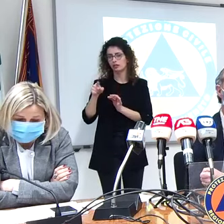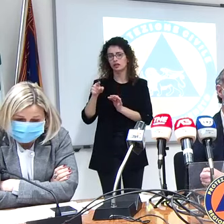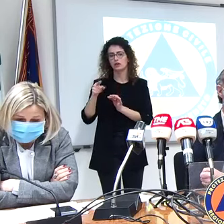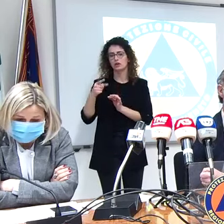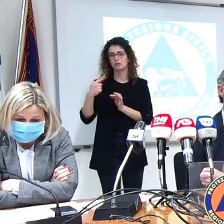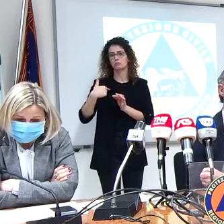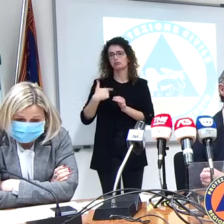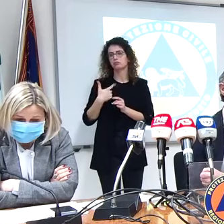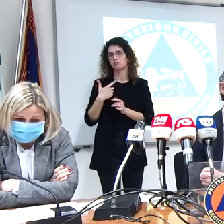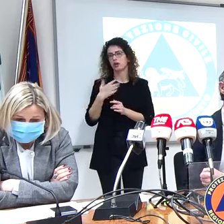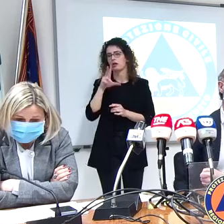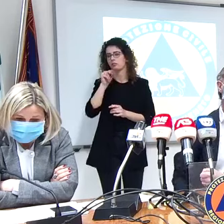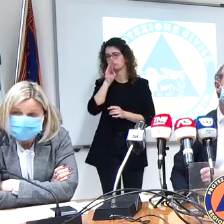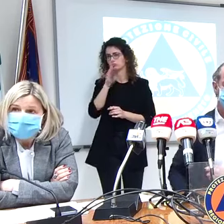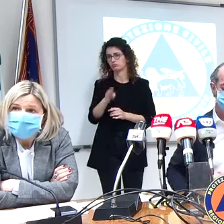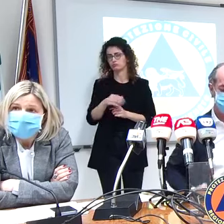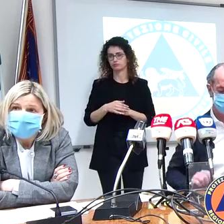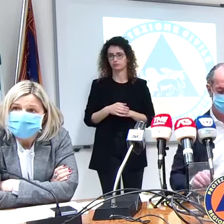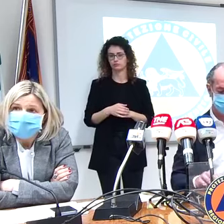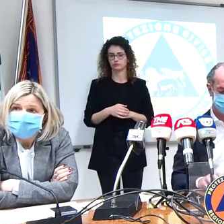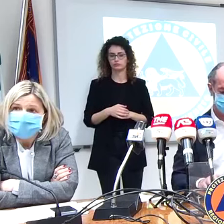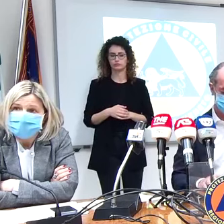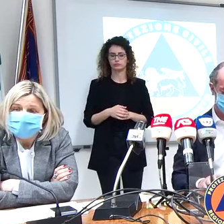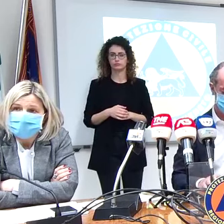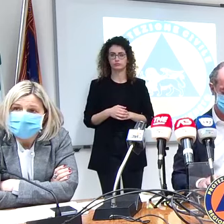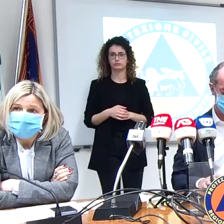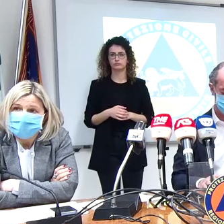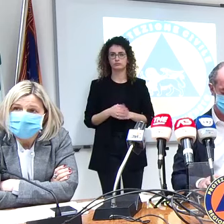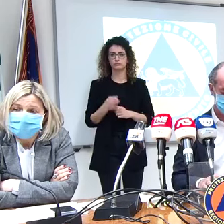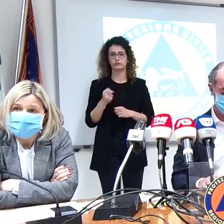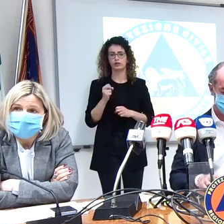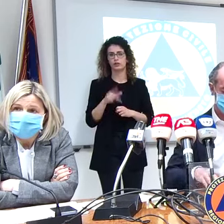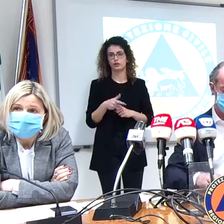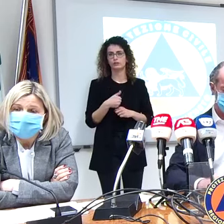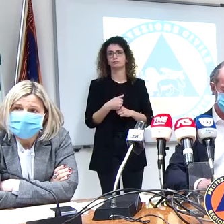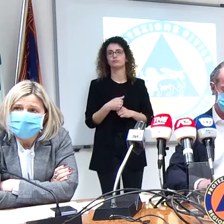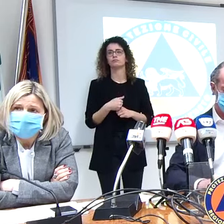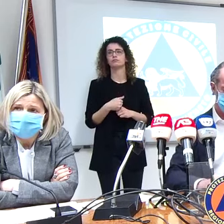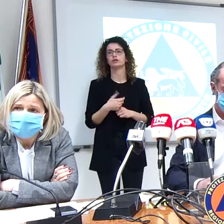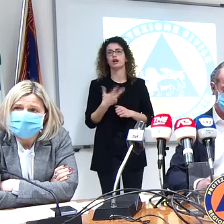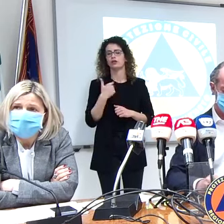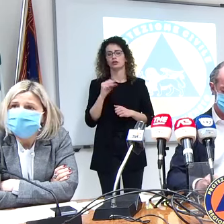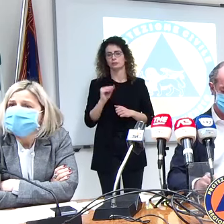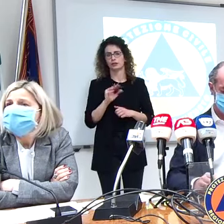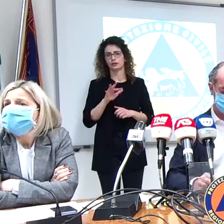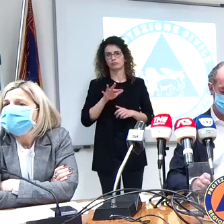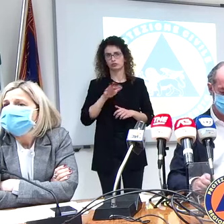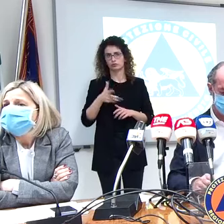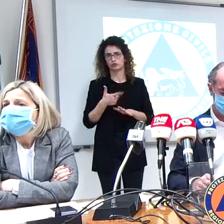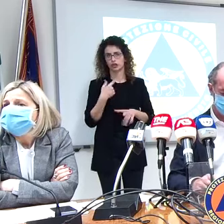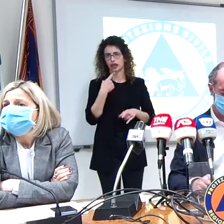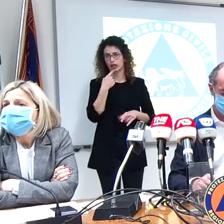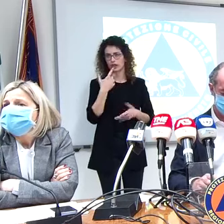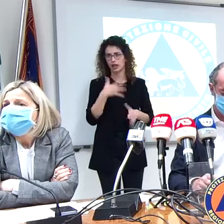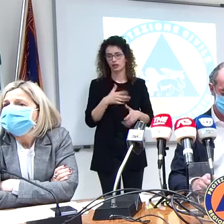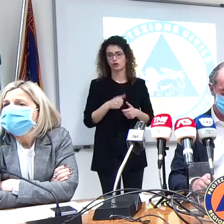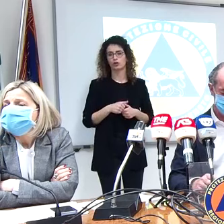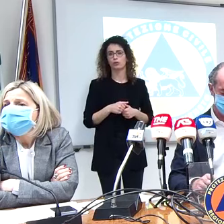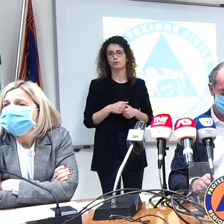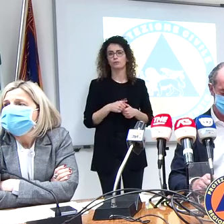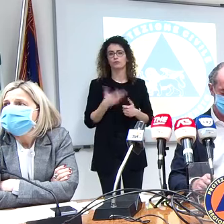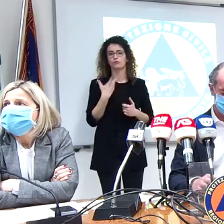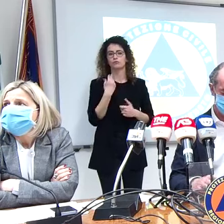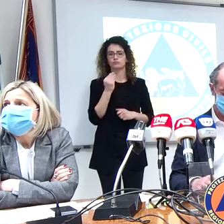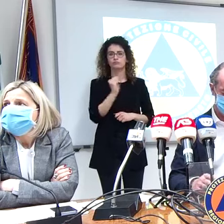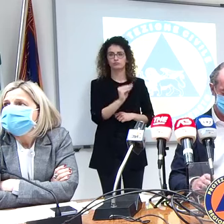ci parla direttamente. Ok. Vabbè, sui riservisti volevo fare la domanda, ma l'ha già anticipata. Poi volevo